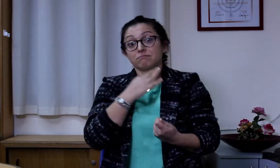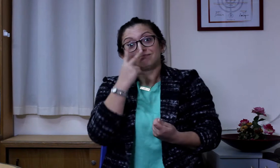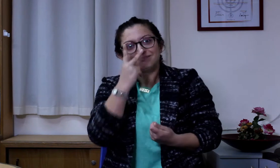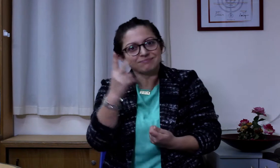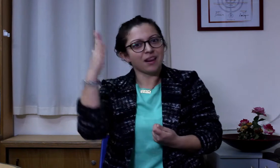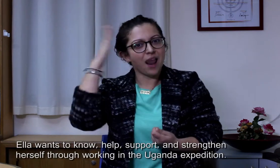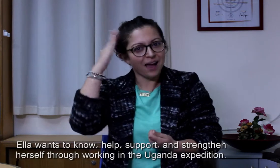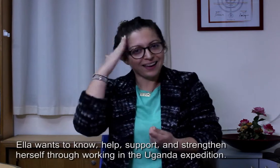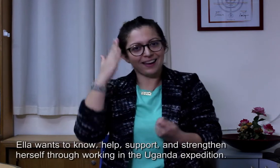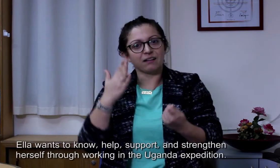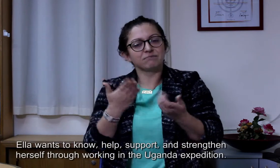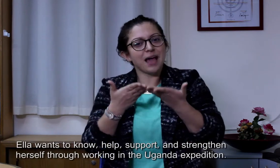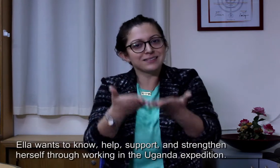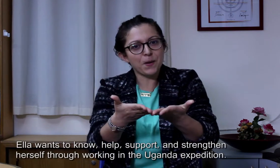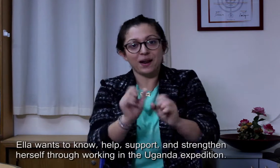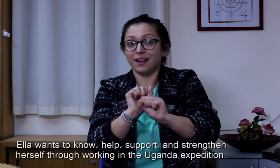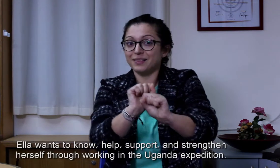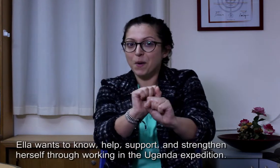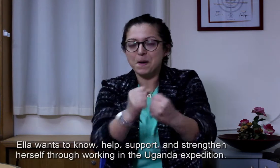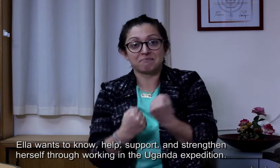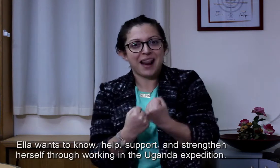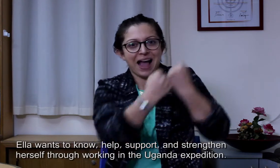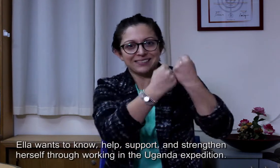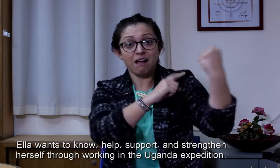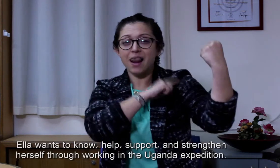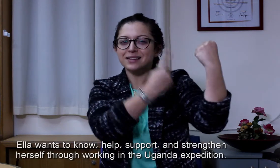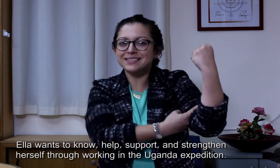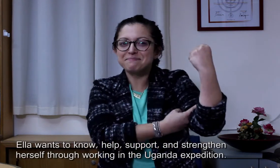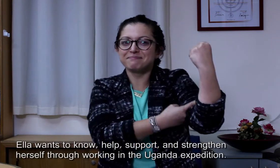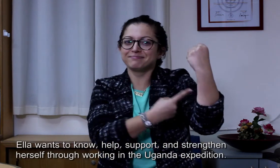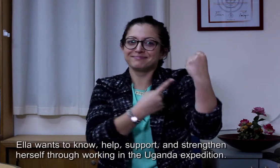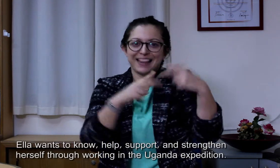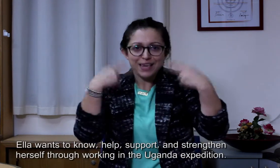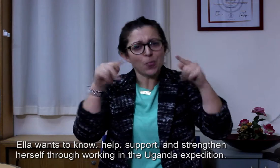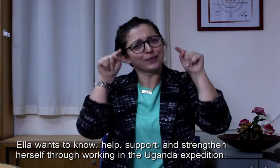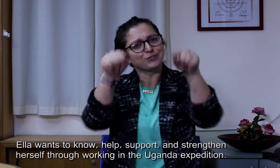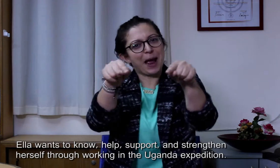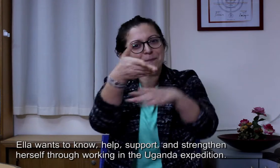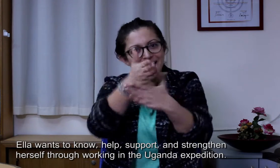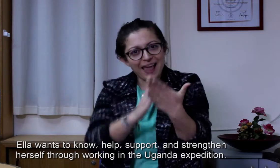אלה רוצה להכיר, לעזור, לתמוך ולחזק את עצמה דרך העבודה במשלחת לאוגנדה